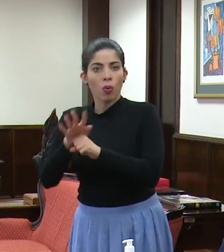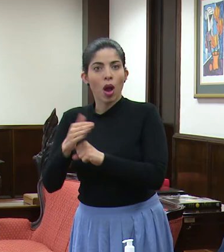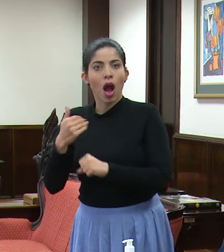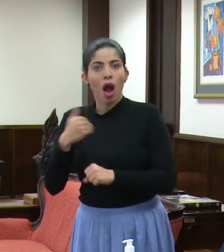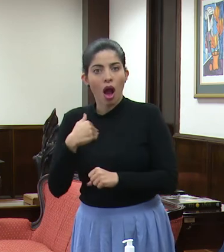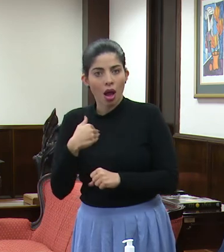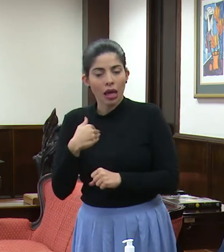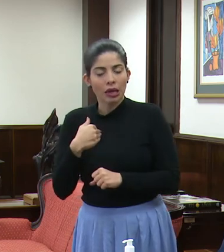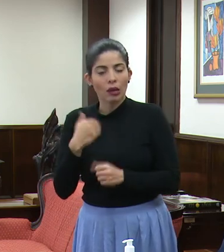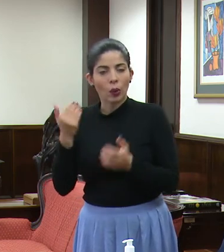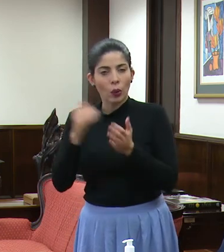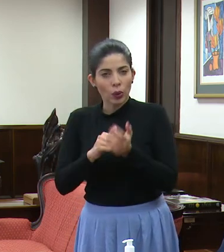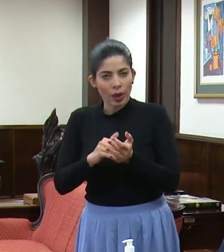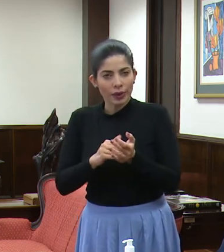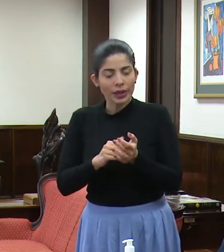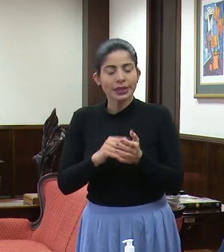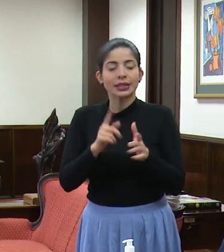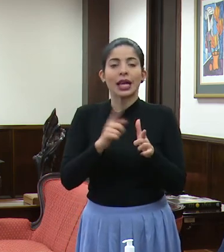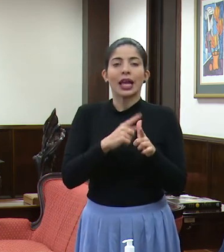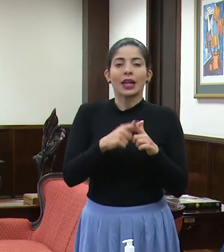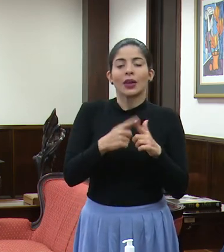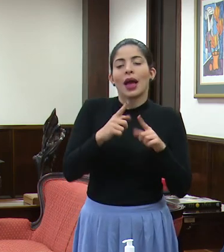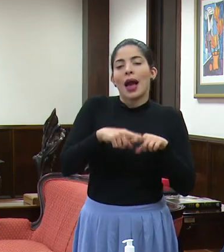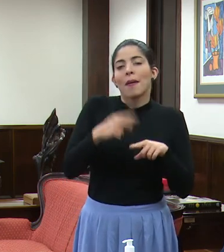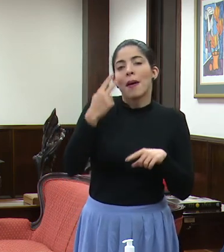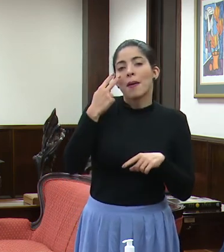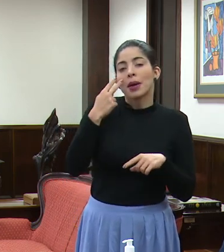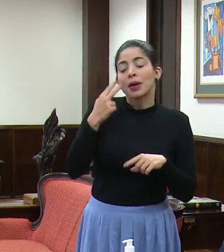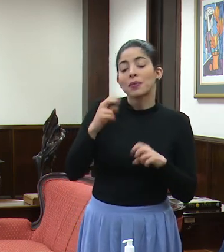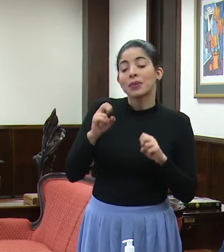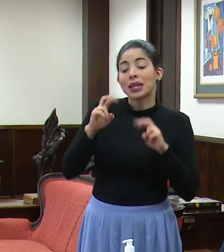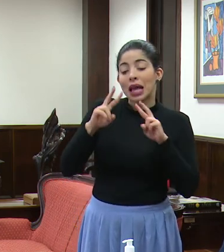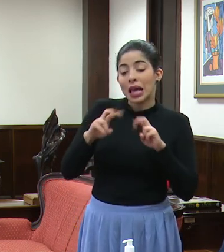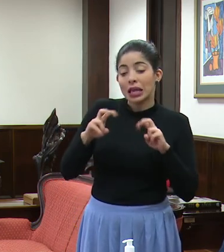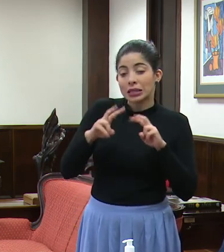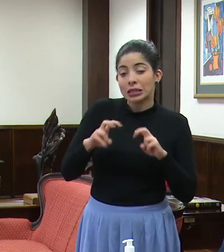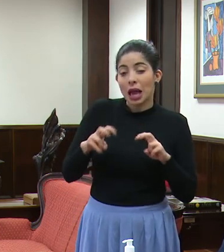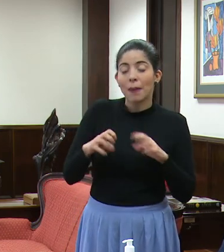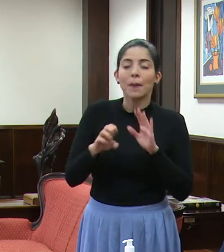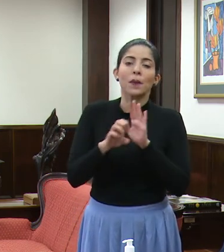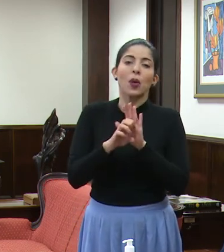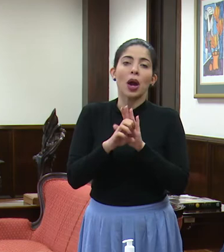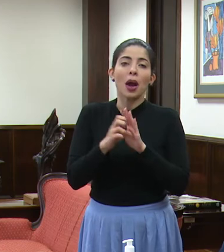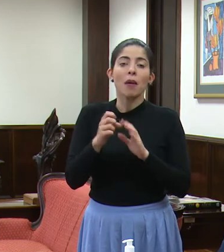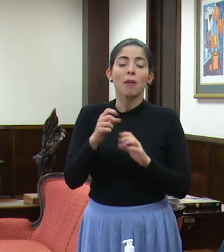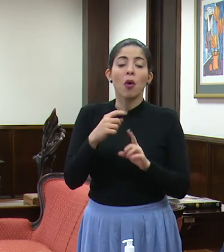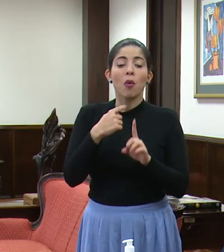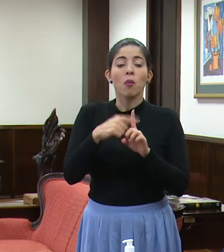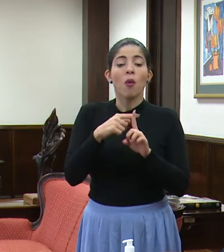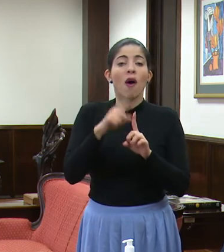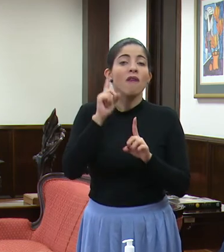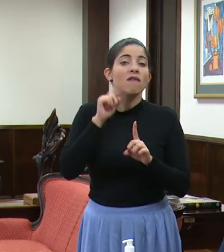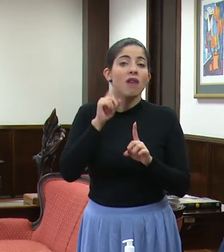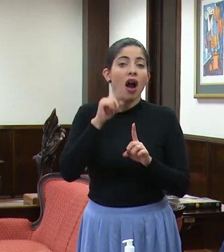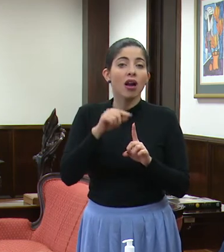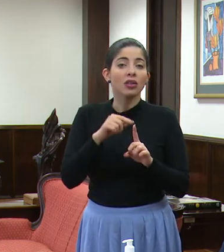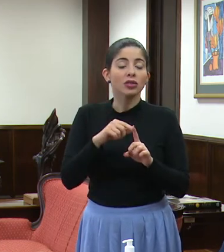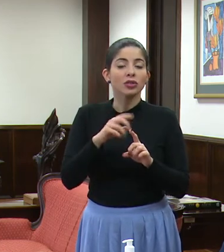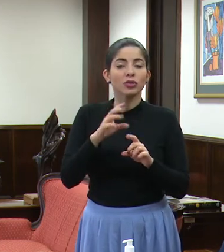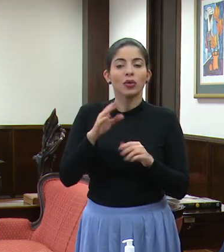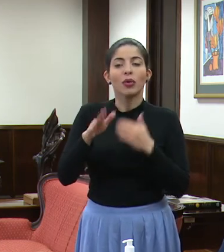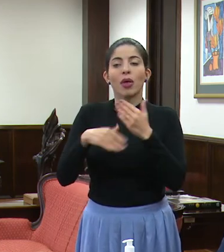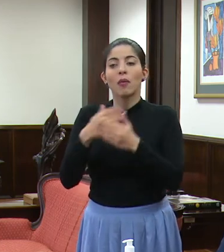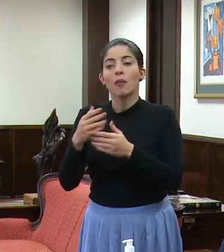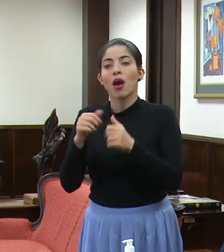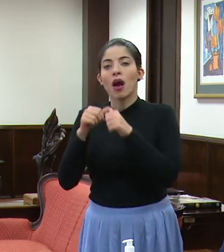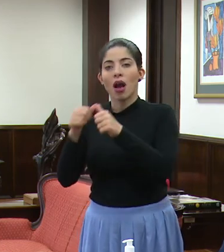Hay que ver también si el examen haya sido, por ejemplo, un falso positivo al principio o después. Es una cosa